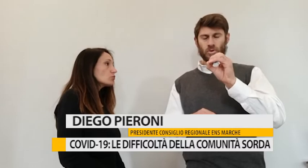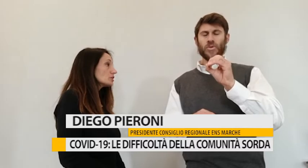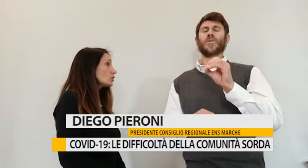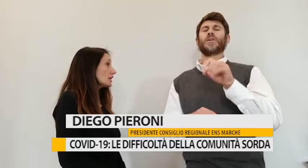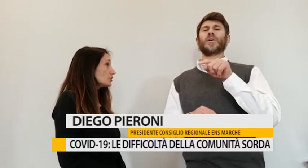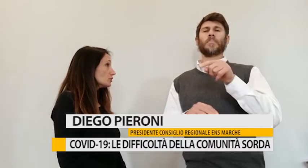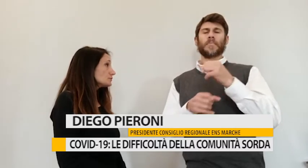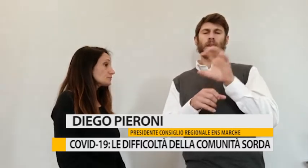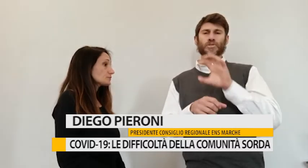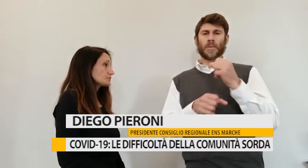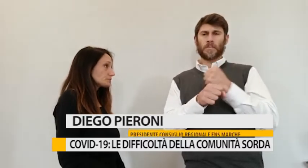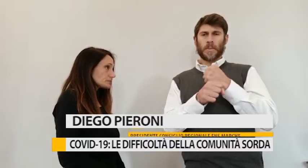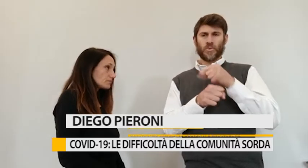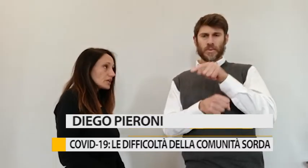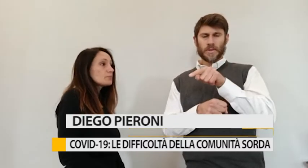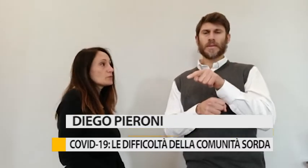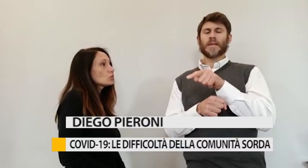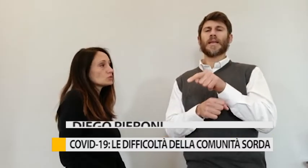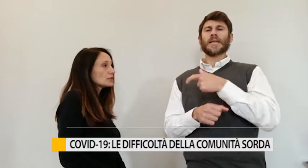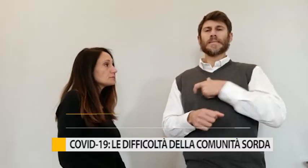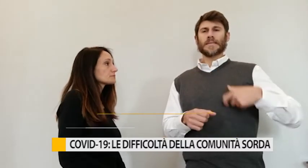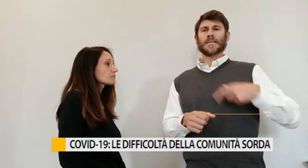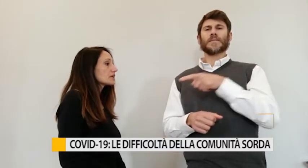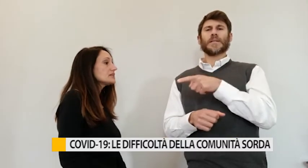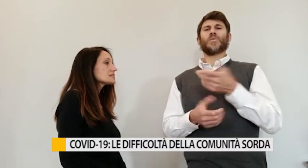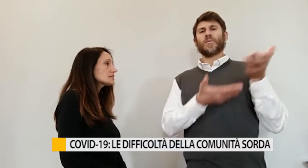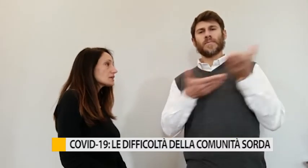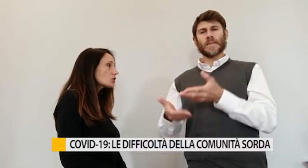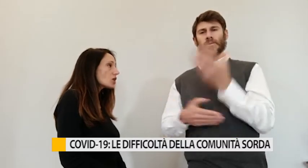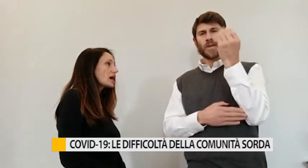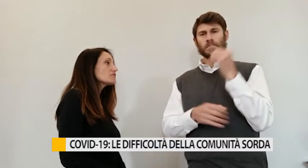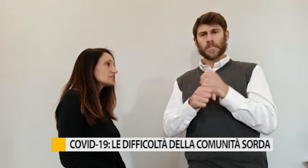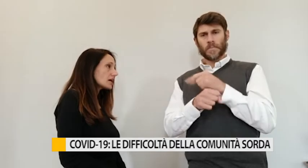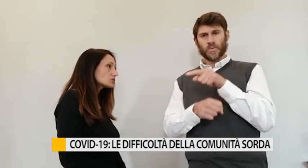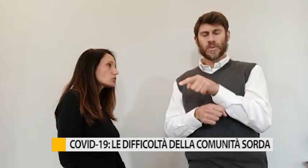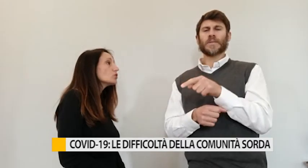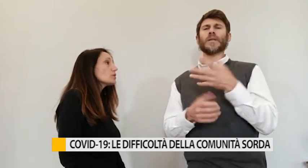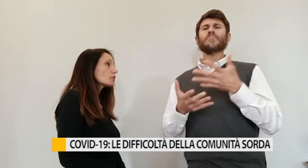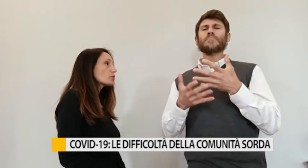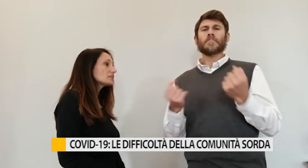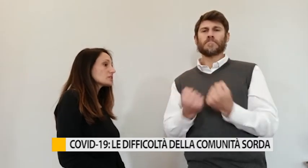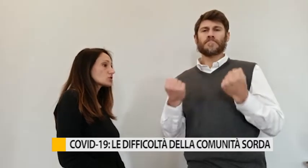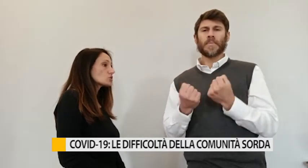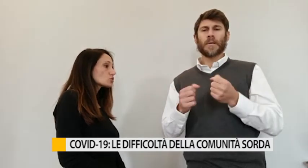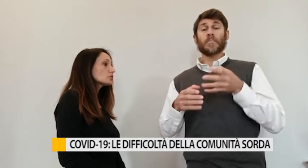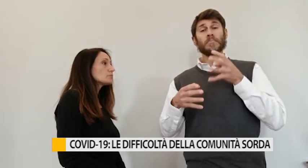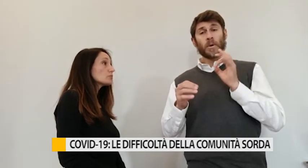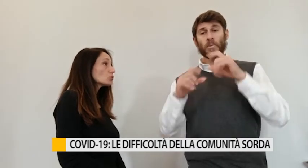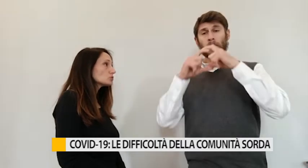Comune di Collegno, in Piemonte, il Sindaco ha invitato proprio l'ente nazionale sordi Piemonte